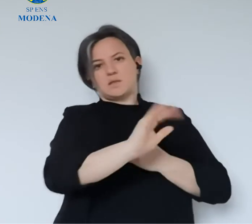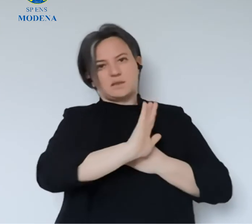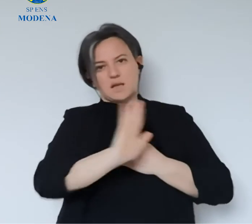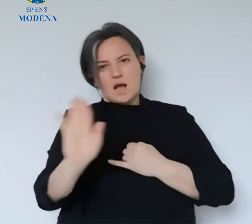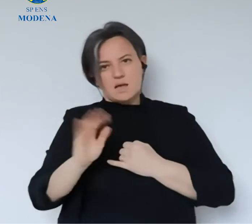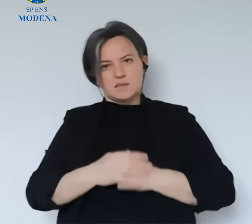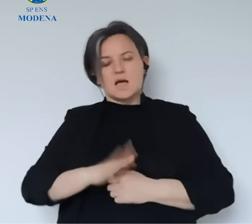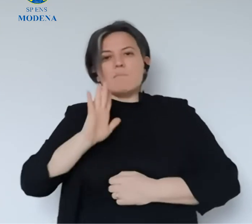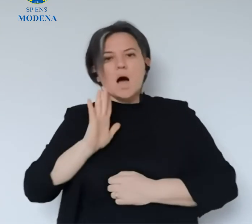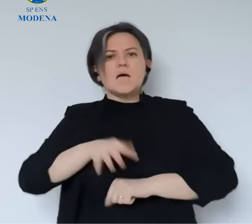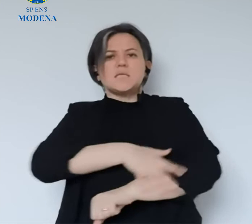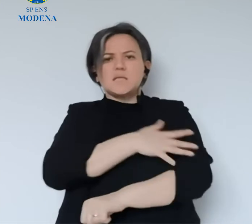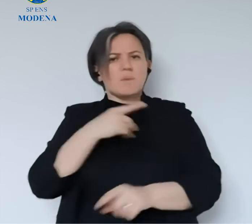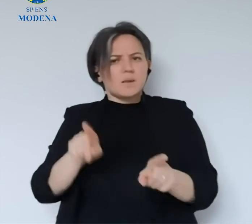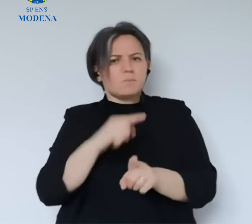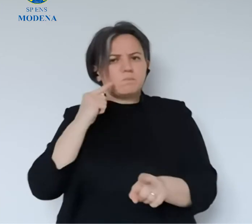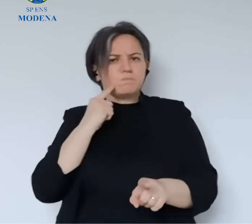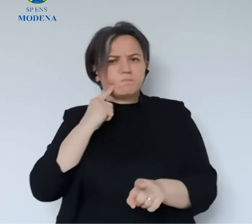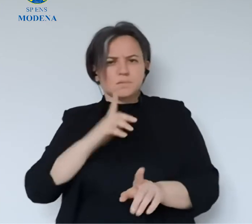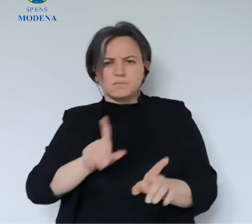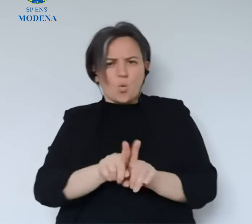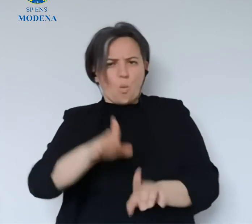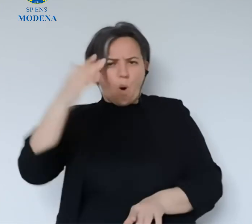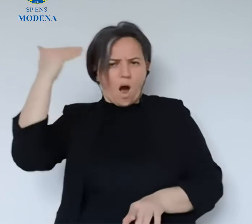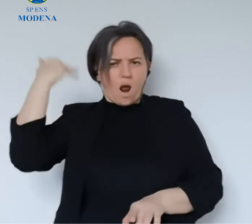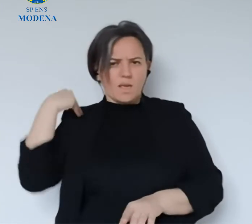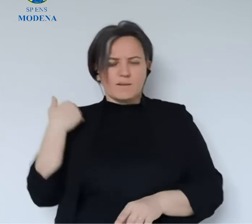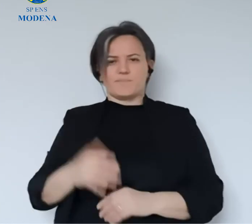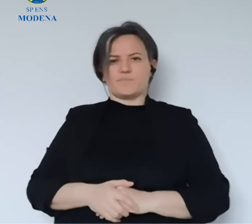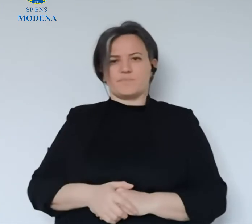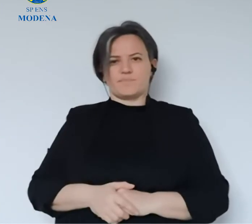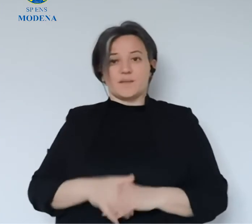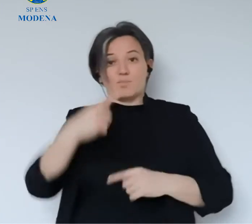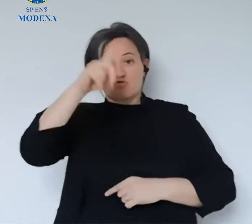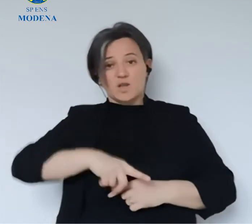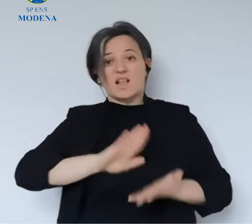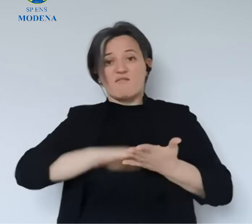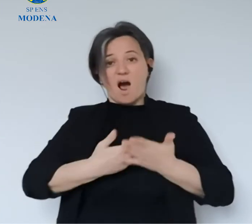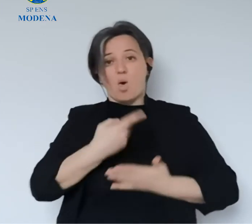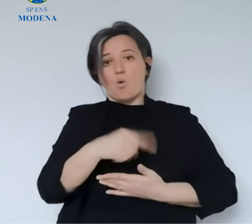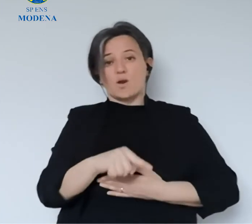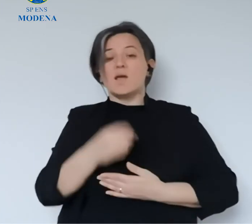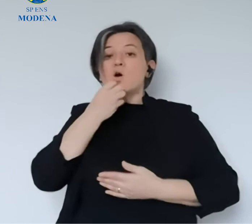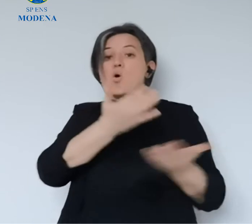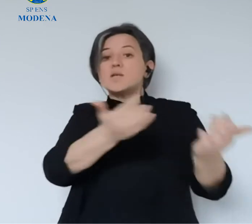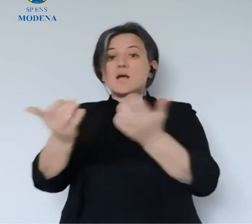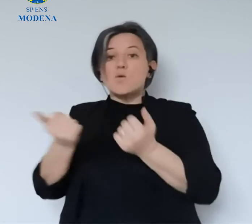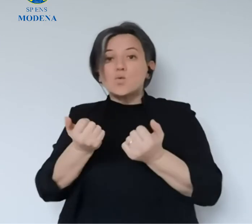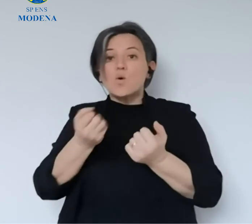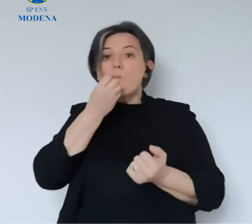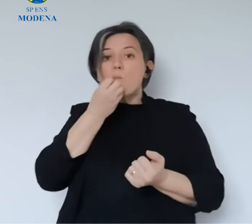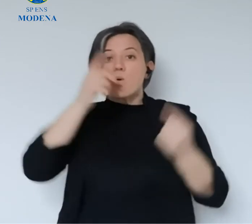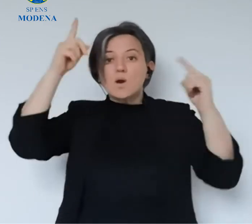un po' lo svolgimento di una manifestazione che sarà vissuta a distanza, ma non per questo senza i sentimenti che ci legano a